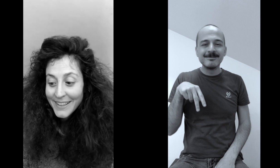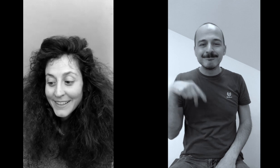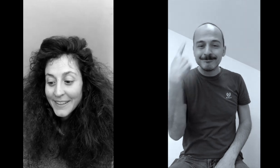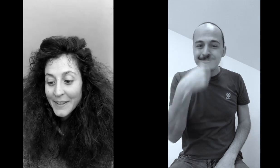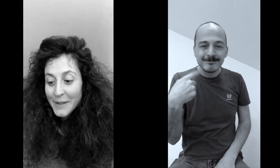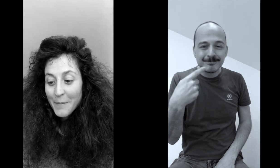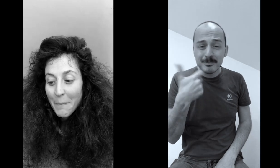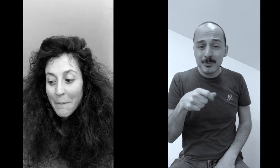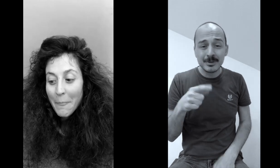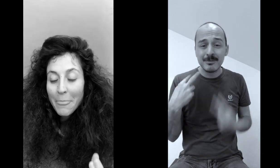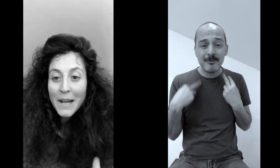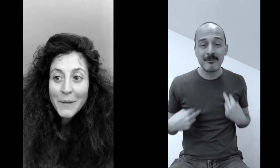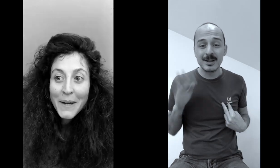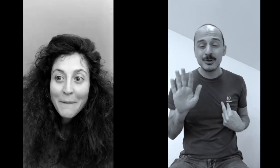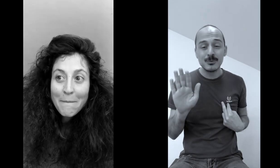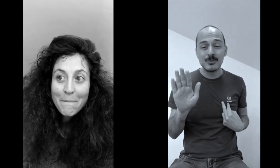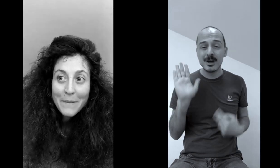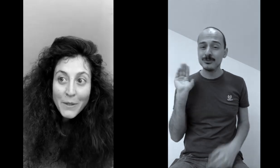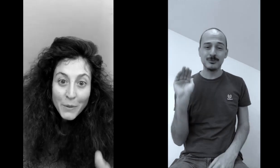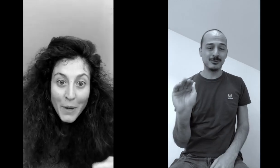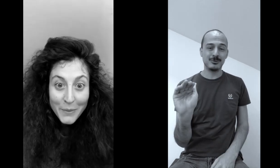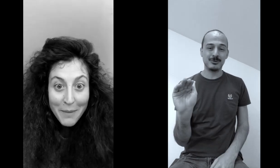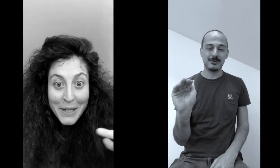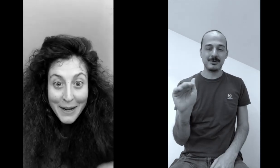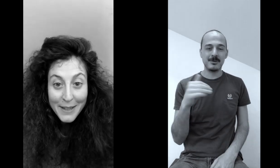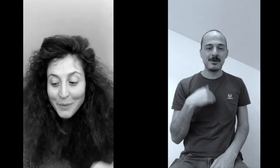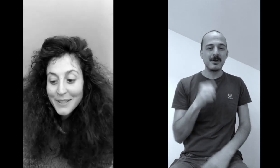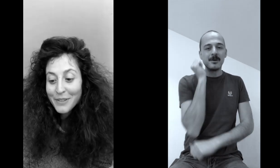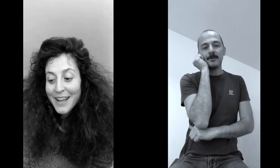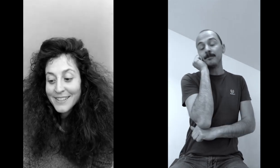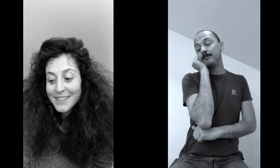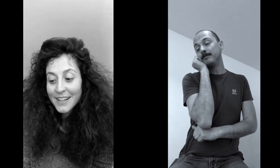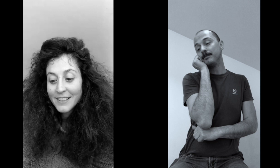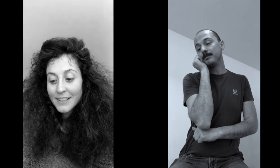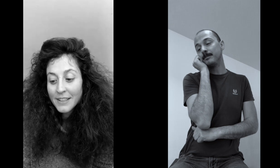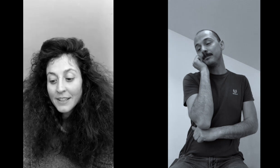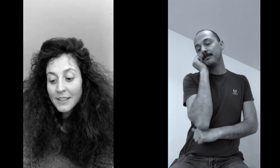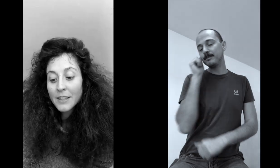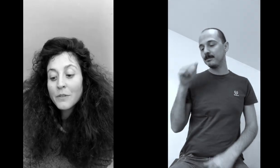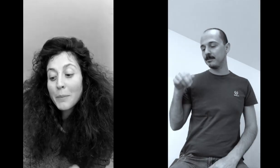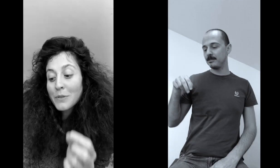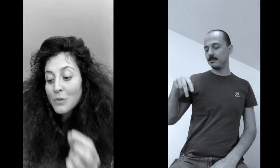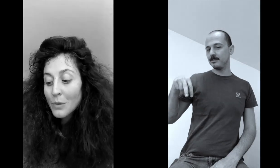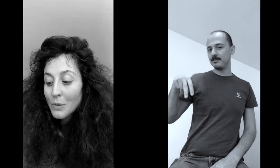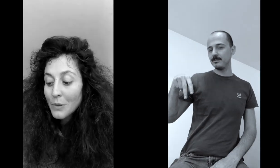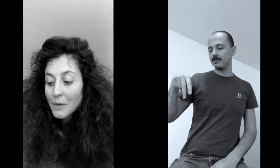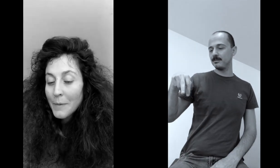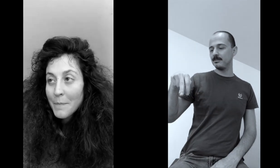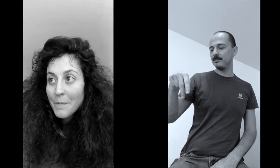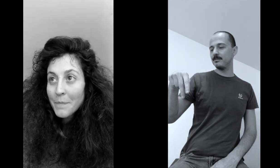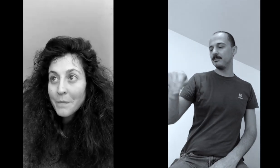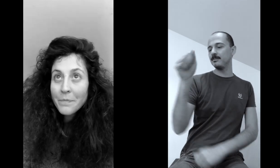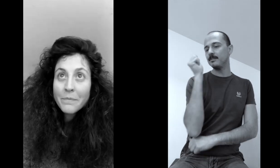pane allora io ti guardo camminare da questa finestra da dove posso solo